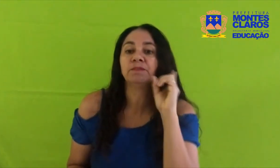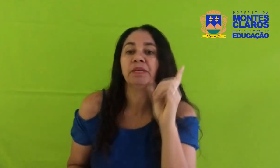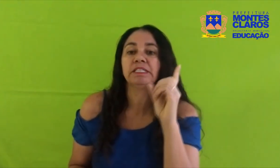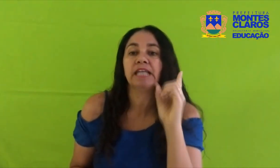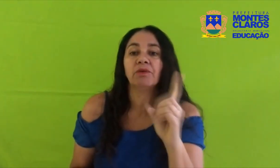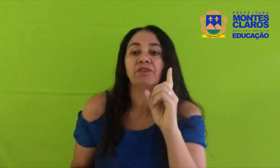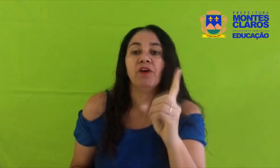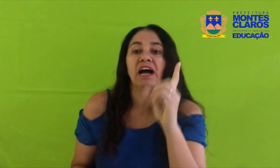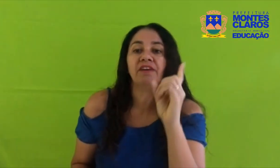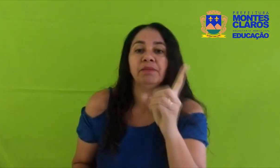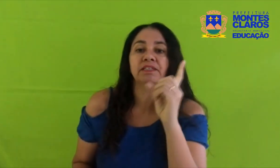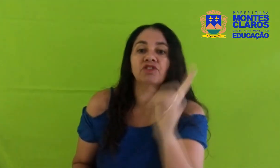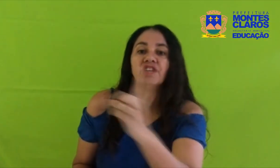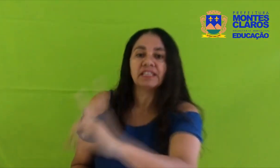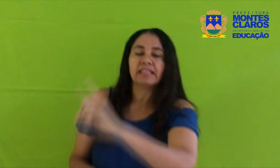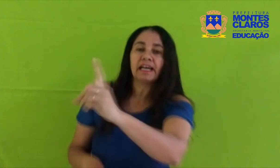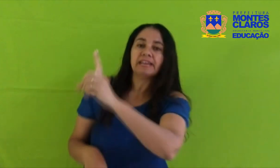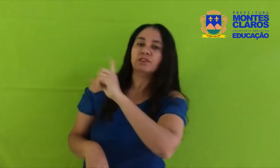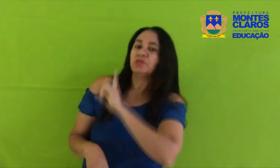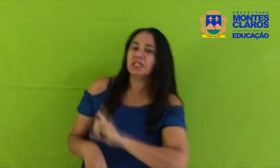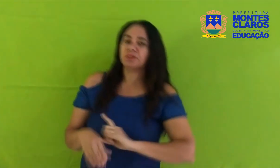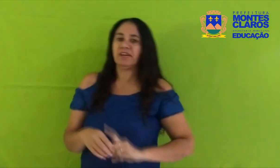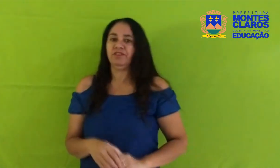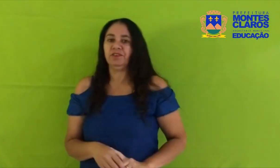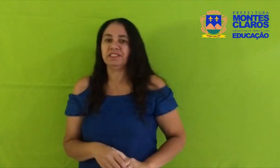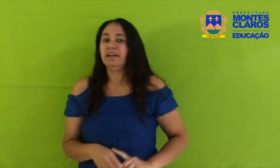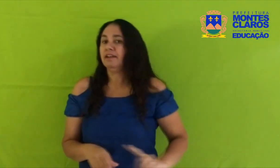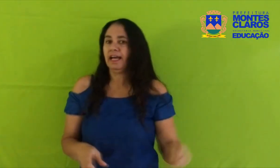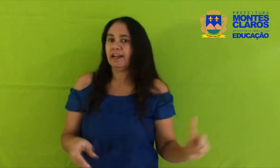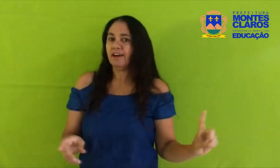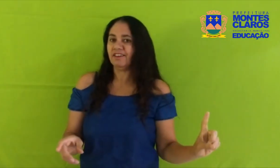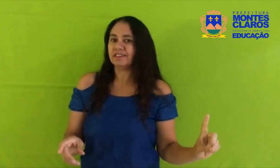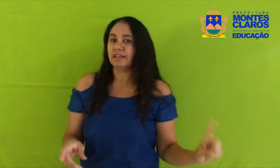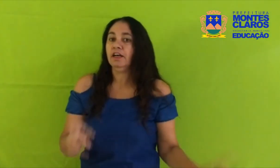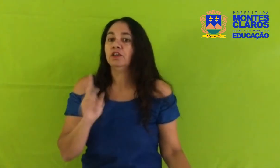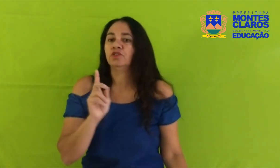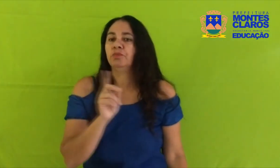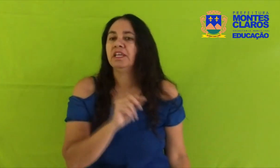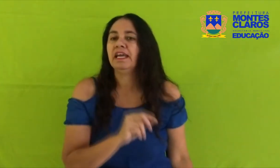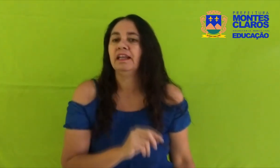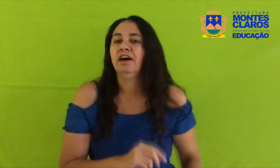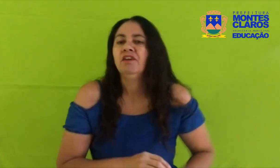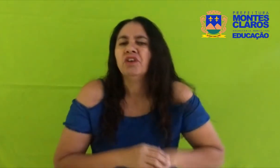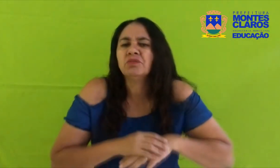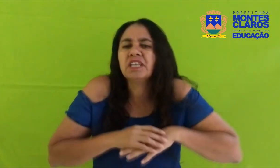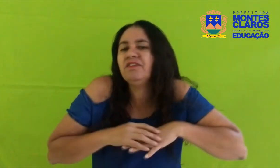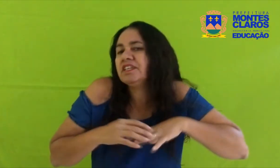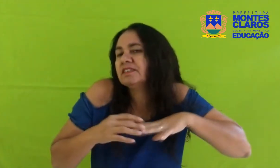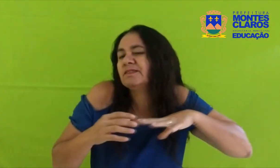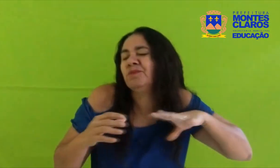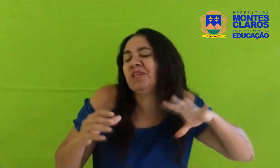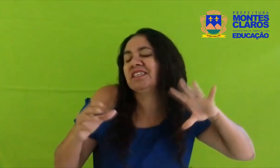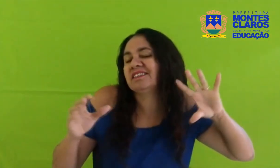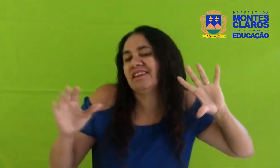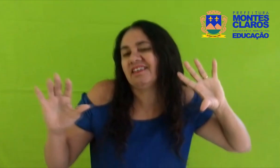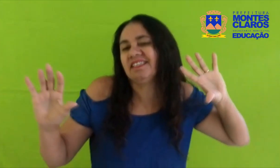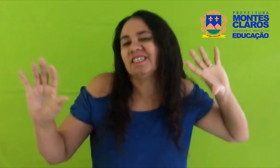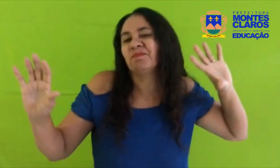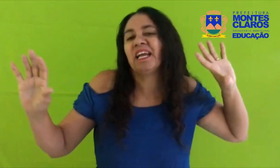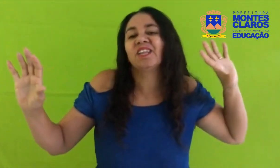especial Que encorrava a mesa de jantar da casa dos seus amores Lá na roça, sobre ela, foram servidas muitas delícias para